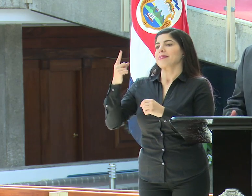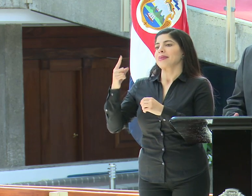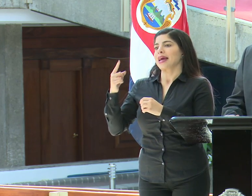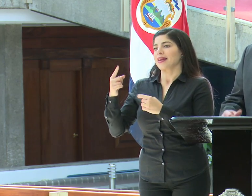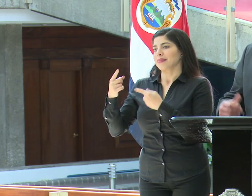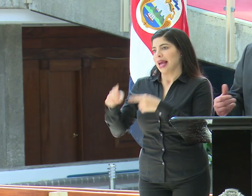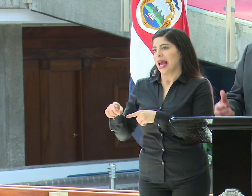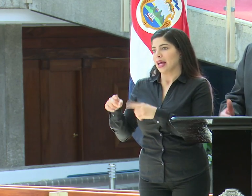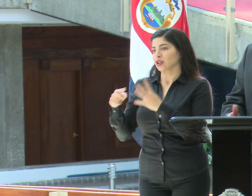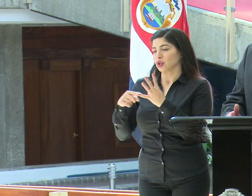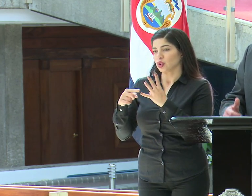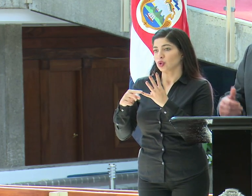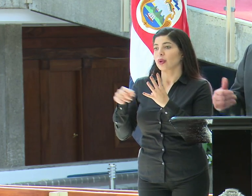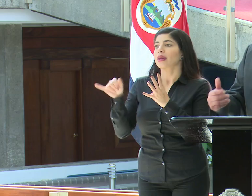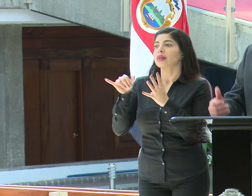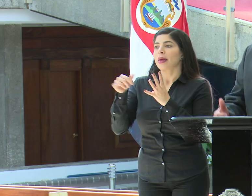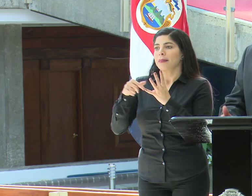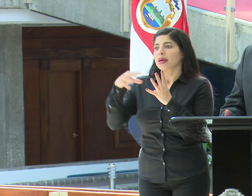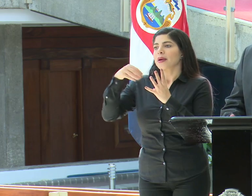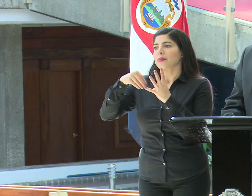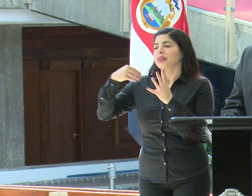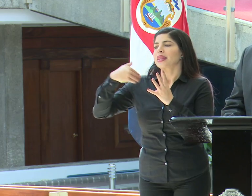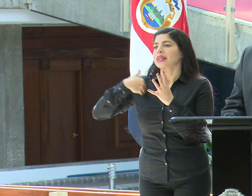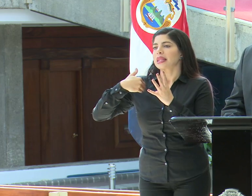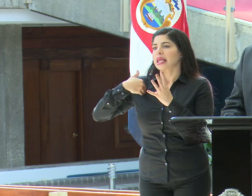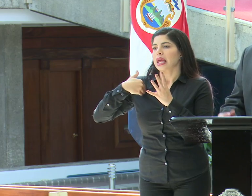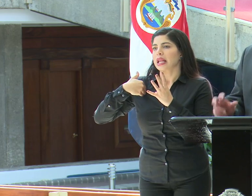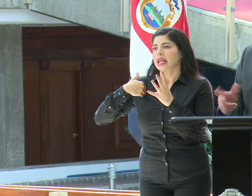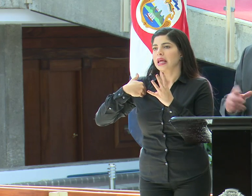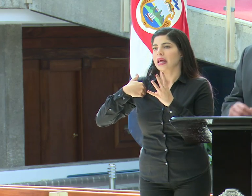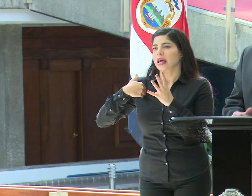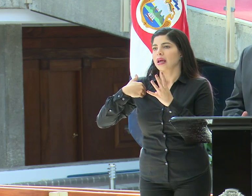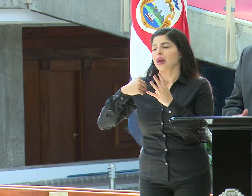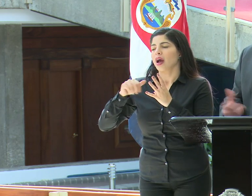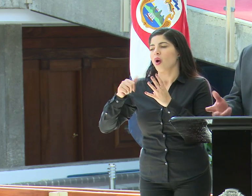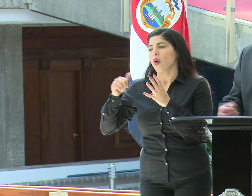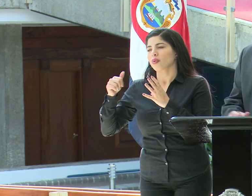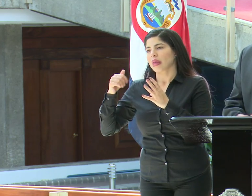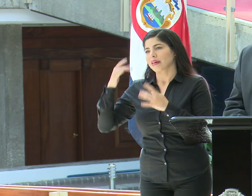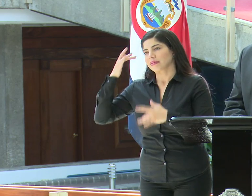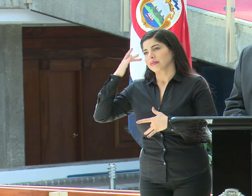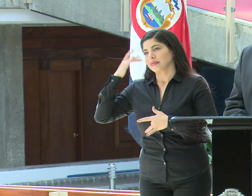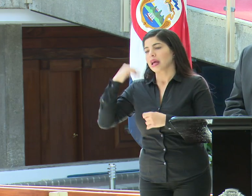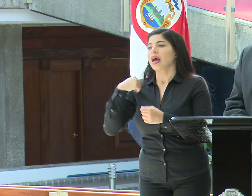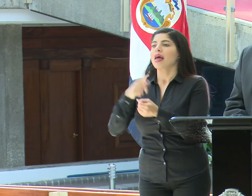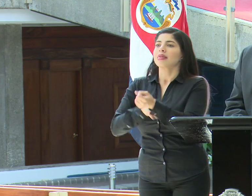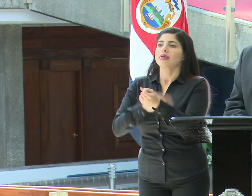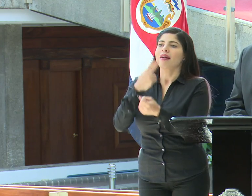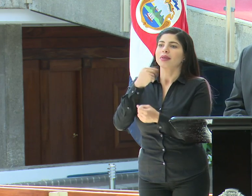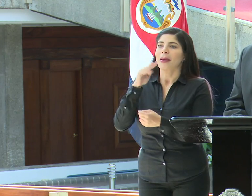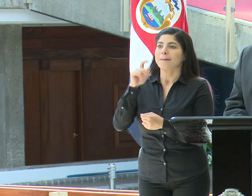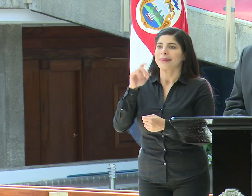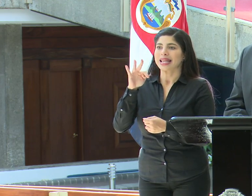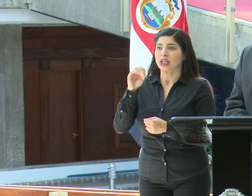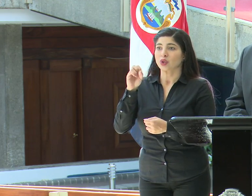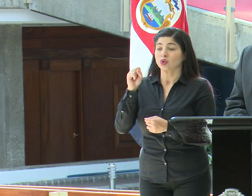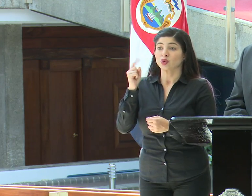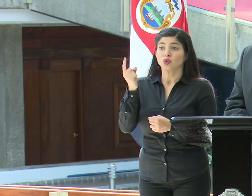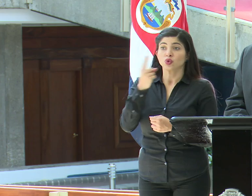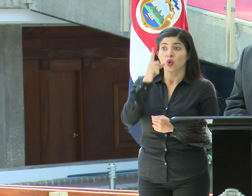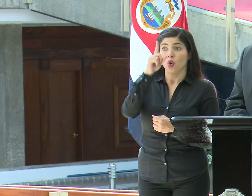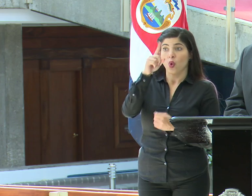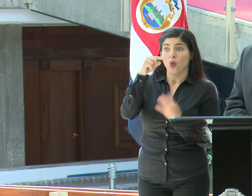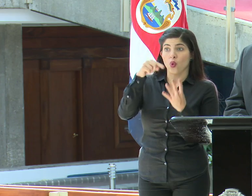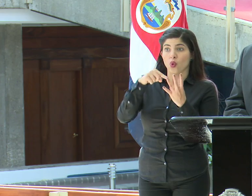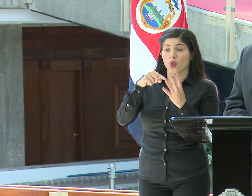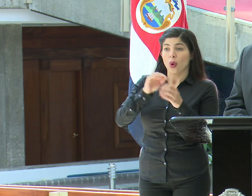por decirlo de alguna manera, que además tiene pues entre algunas afecciones, dentro de ellas la diabetes mellitus. ¿Todo tenemos algún caso de una